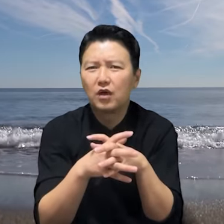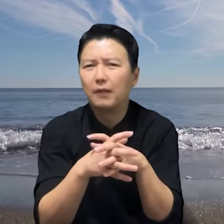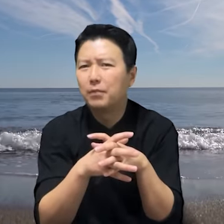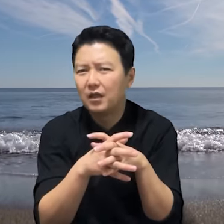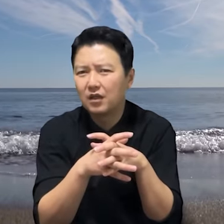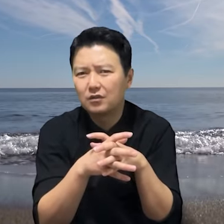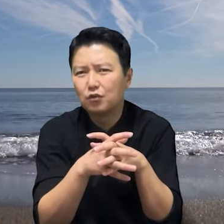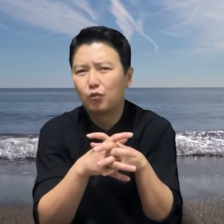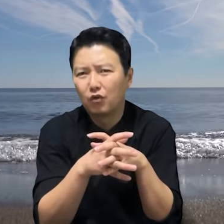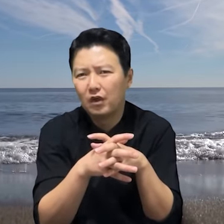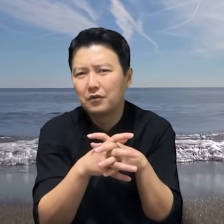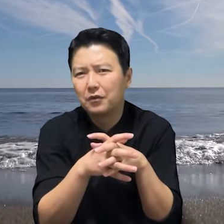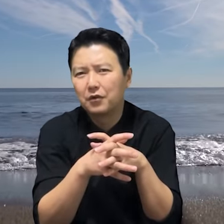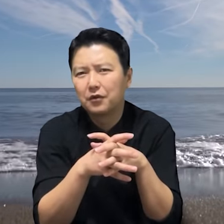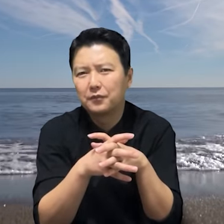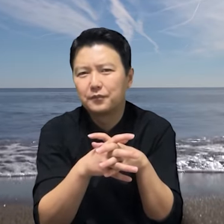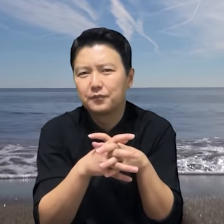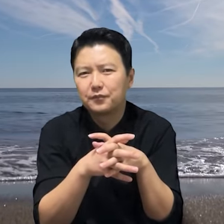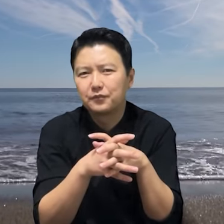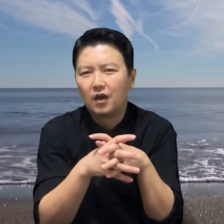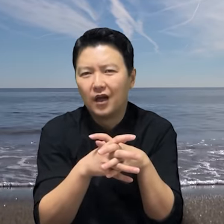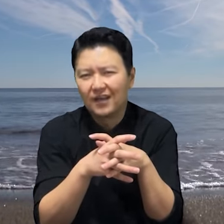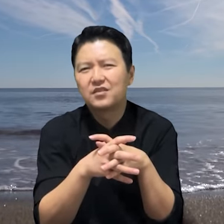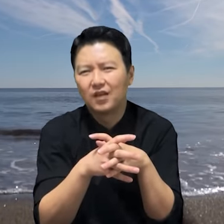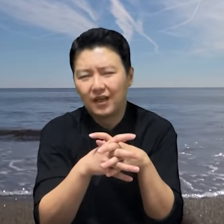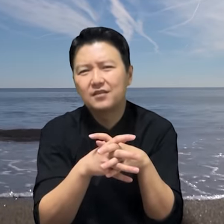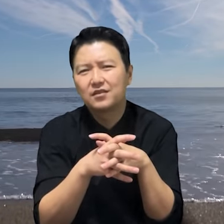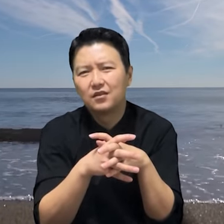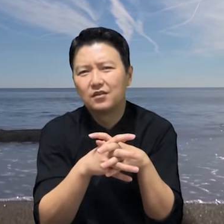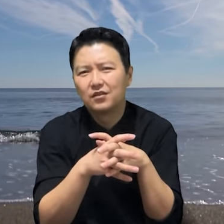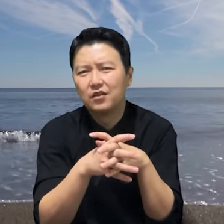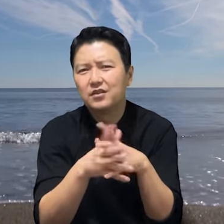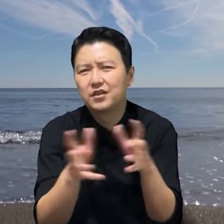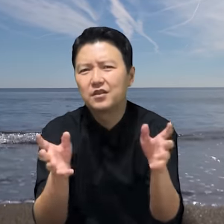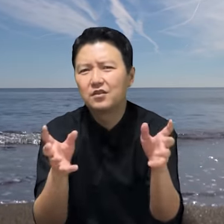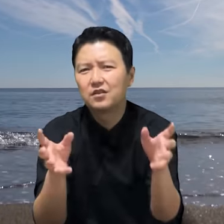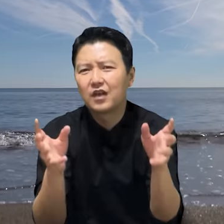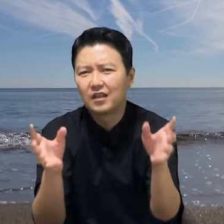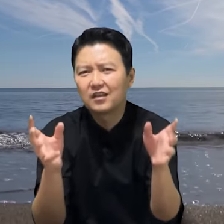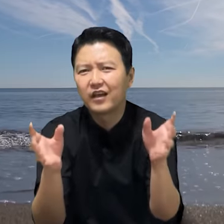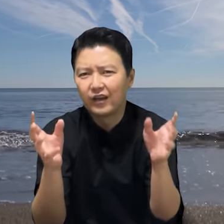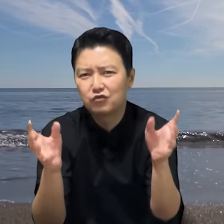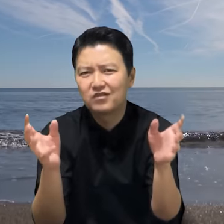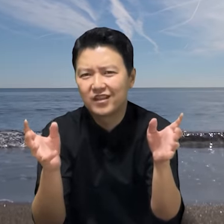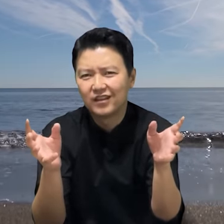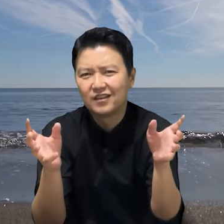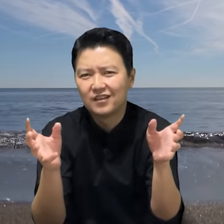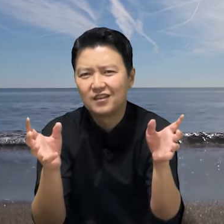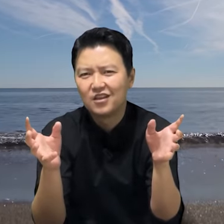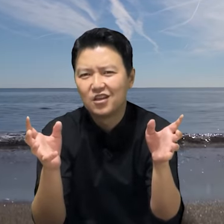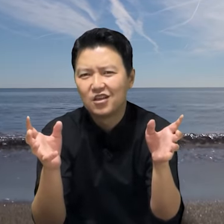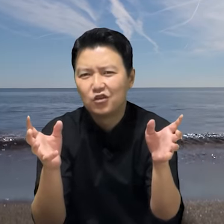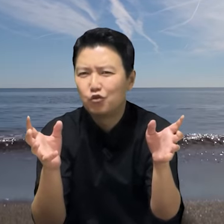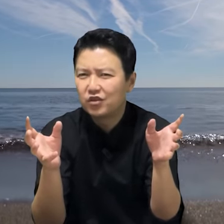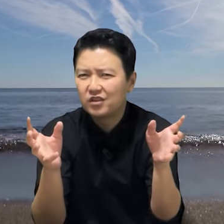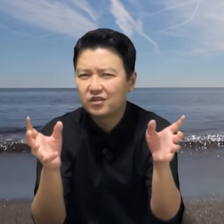깜빵에 갈지도 몰라요. 알았어 알았어 널 이젠 걱정 안하게 해줄게. 룰린은